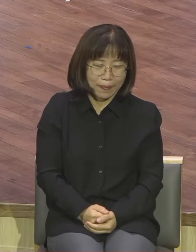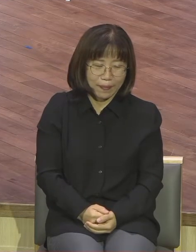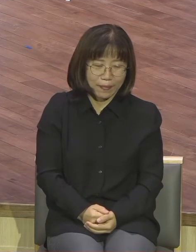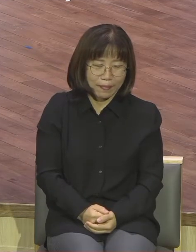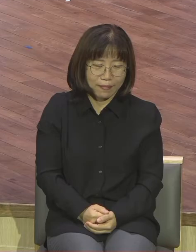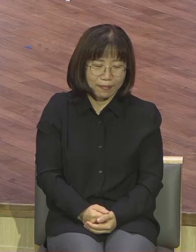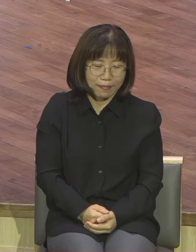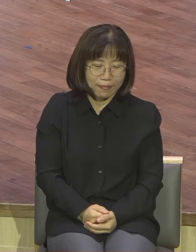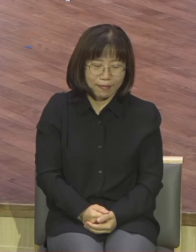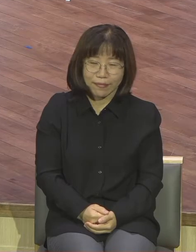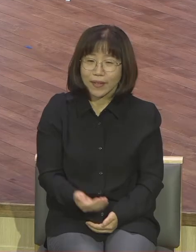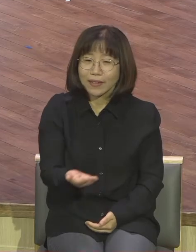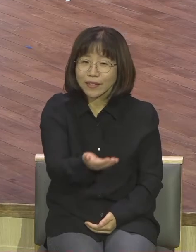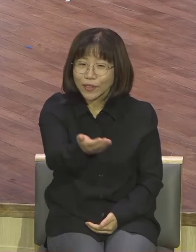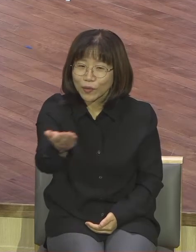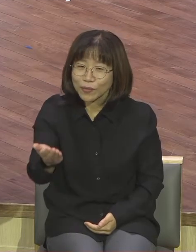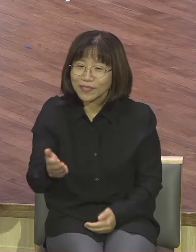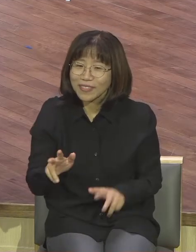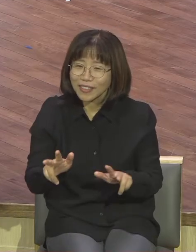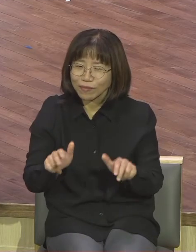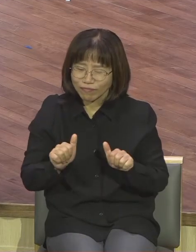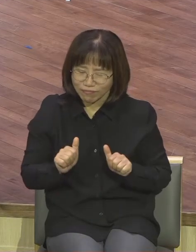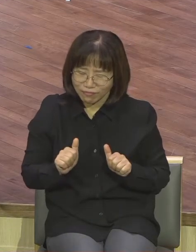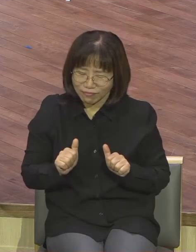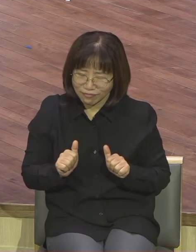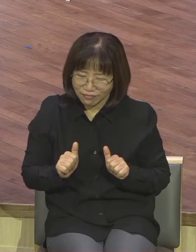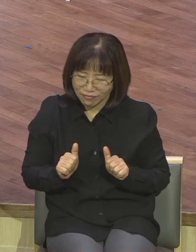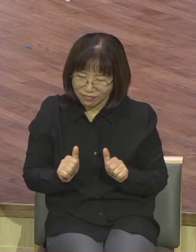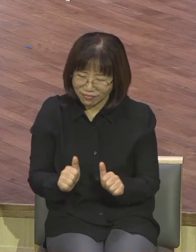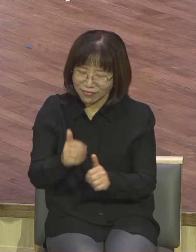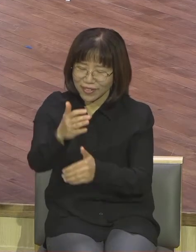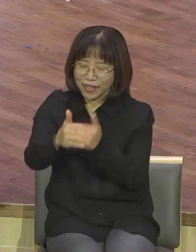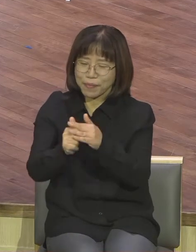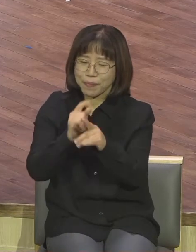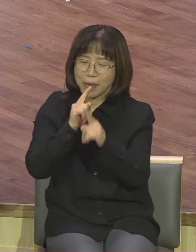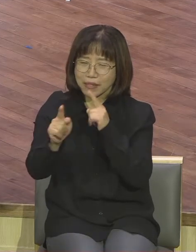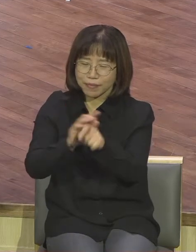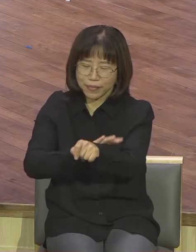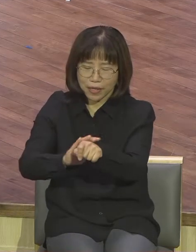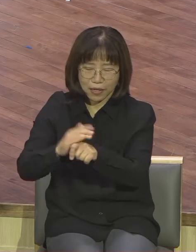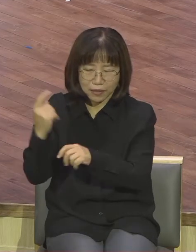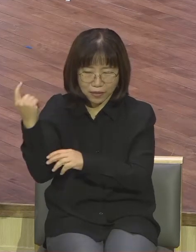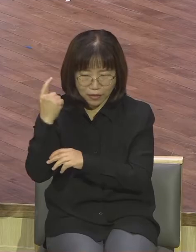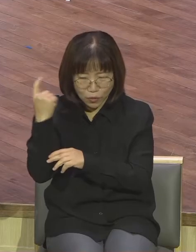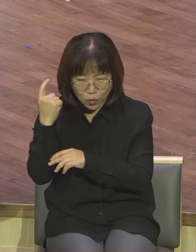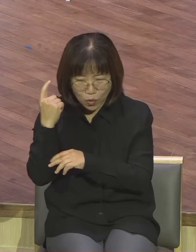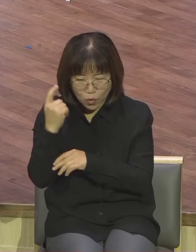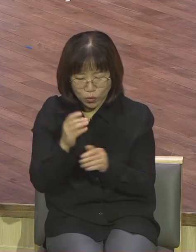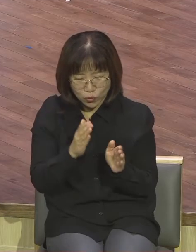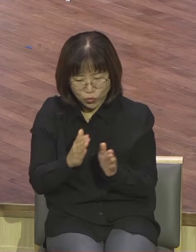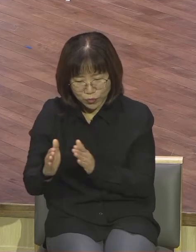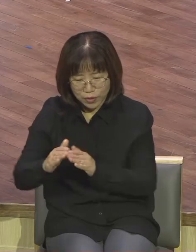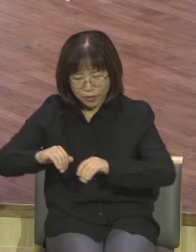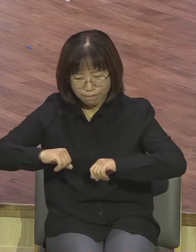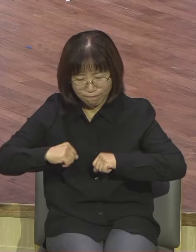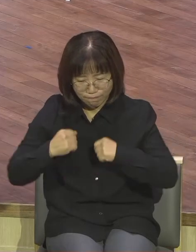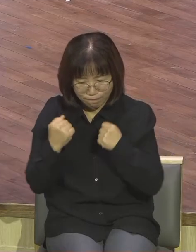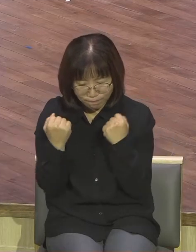여러분이 부지런히 강단 메시지를 삶에 적용하고 훈련받고 그런 준비가 다 되면 하나님의 시간비